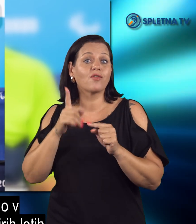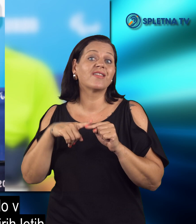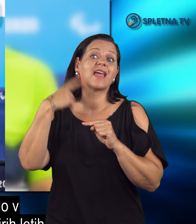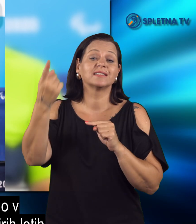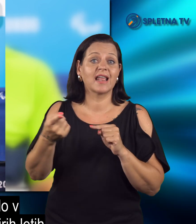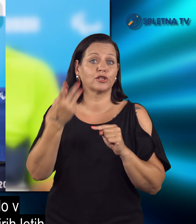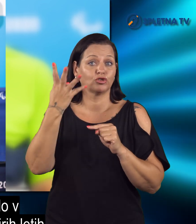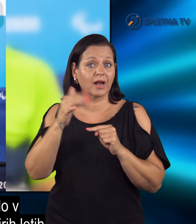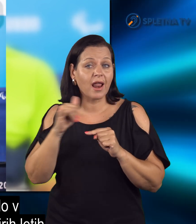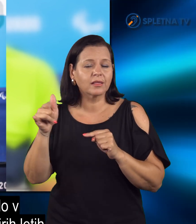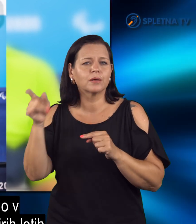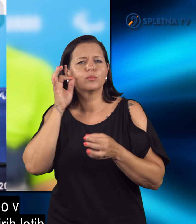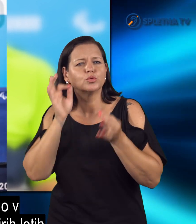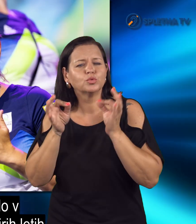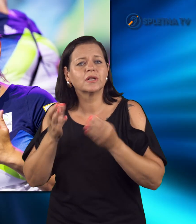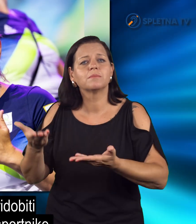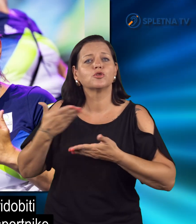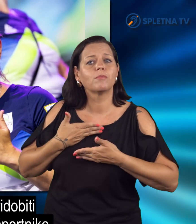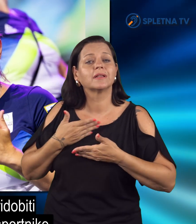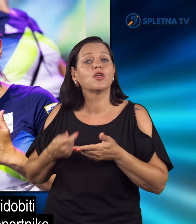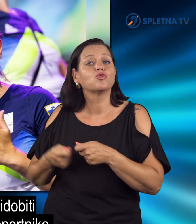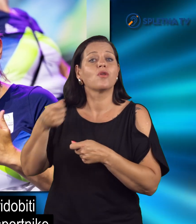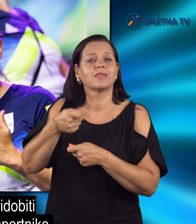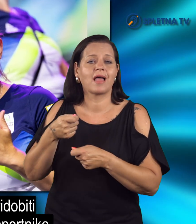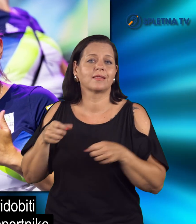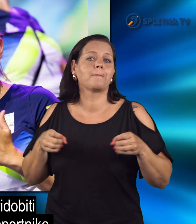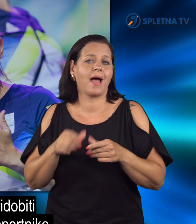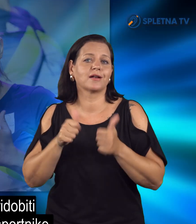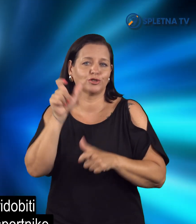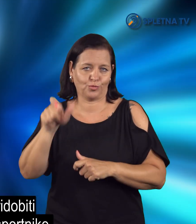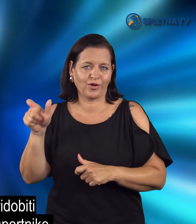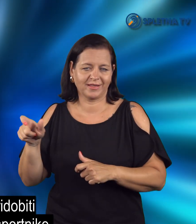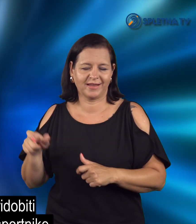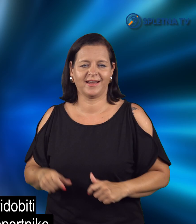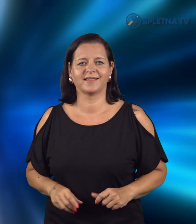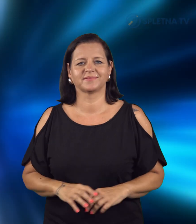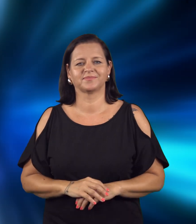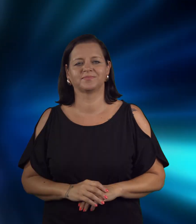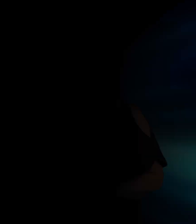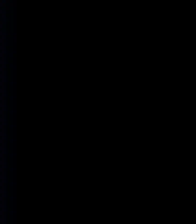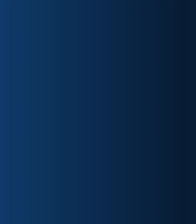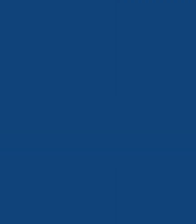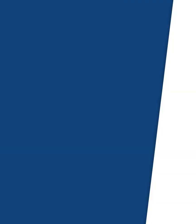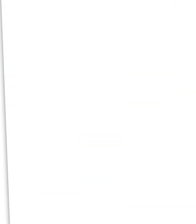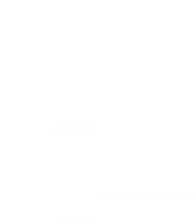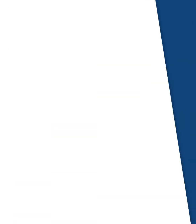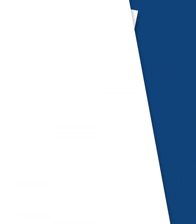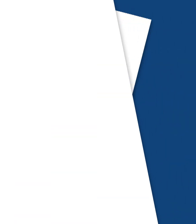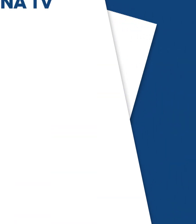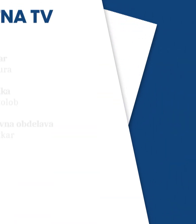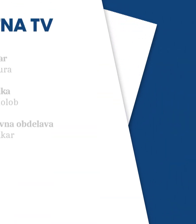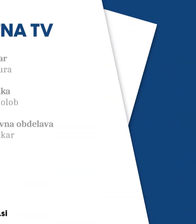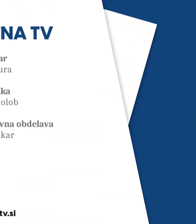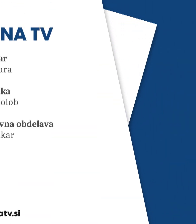Zato bodo v naslednjih štirih letih poskusili pridobiti dodatne parašportnike. Zato